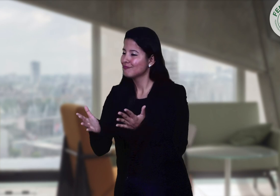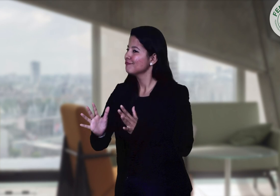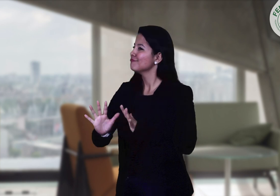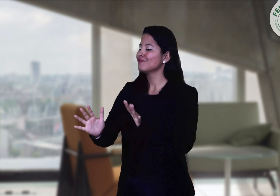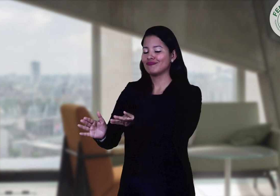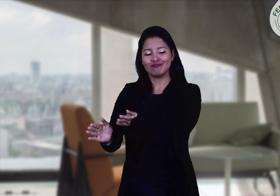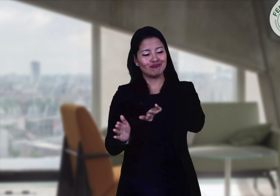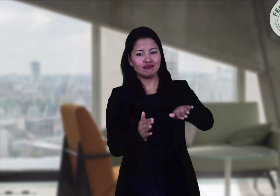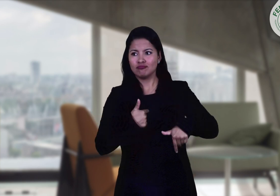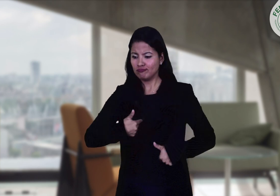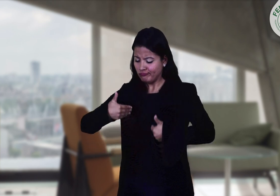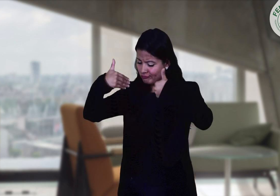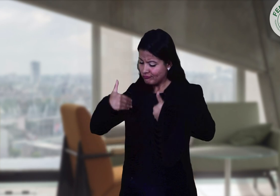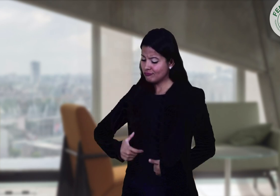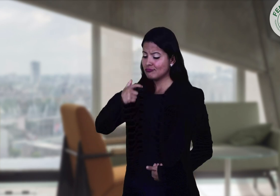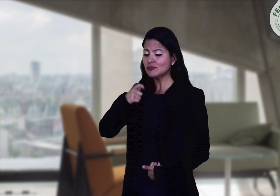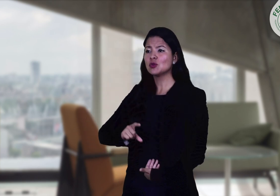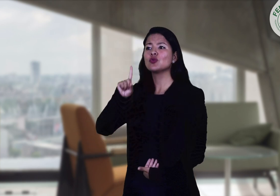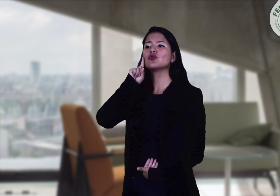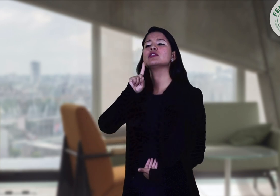¿Debe ser una persona sorda quien nos represente?